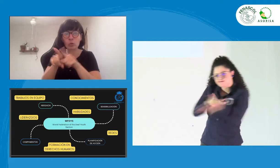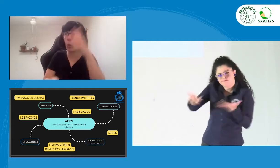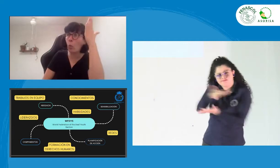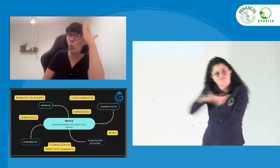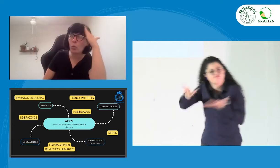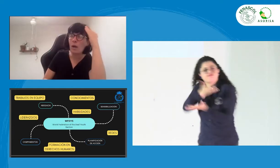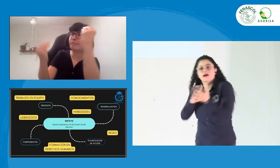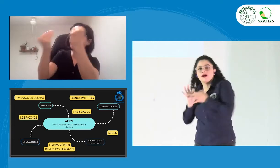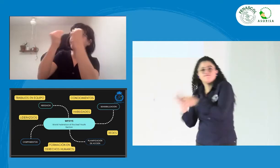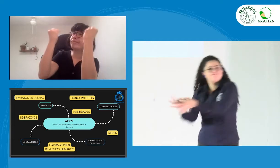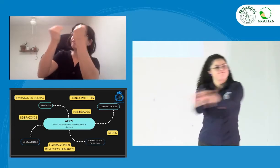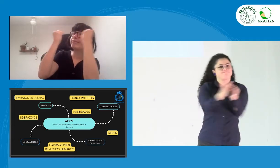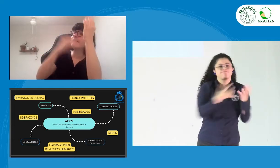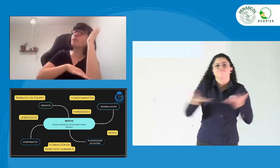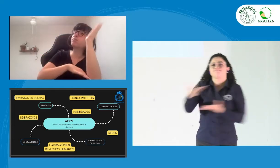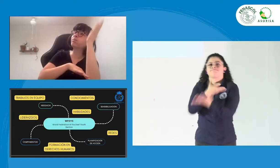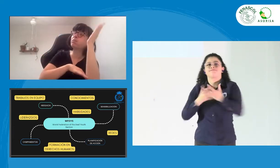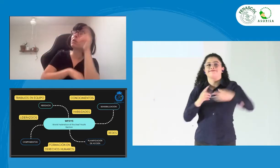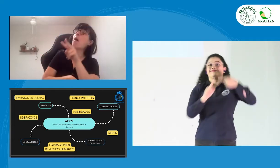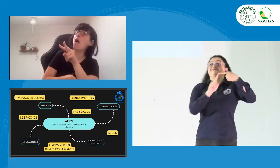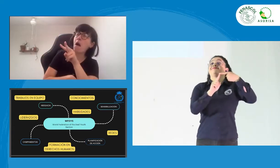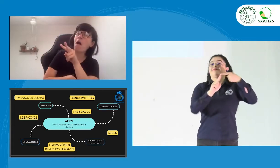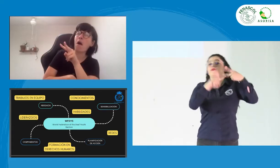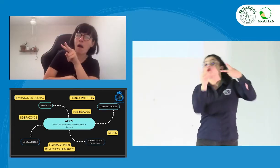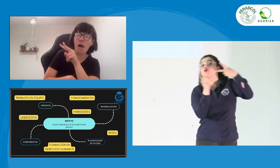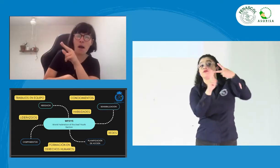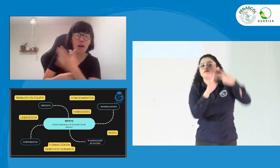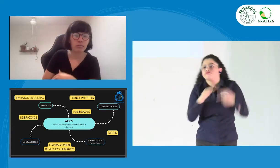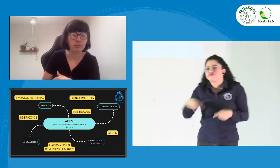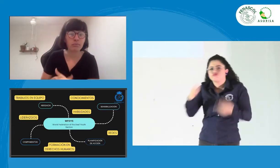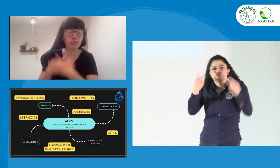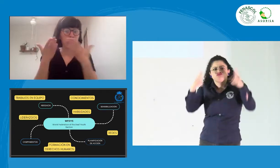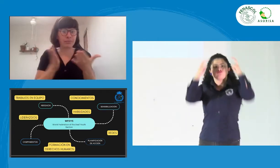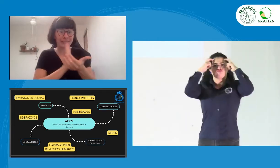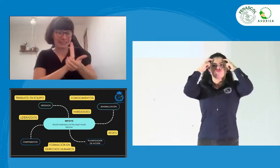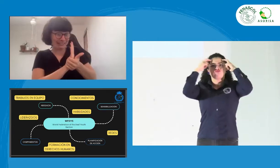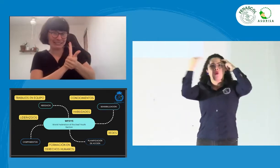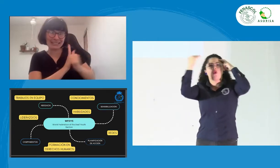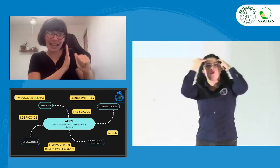diferentes miembros. Hacemos transferencia de conocimiento.